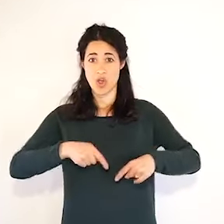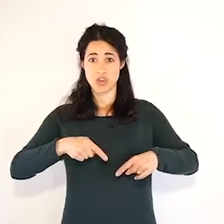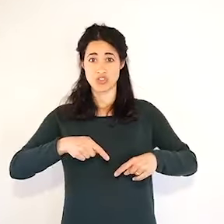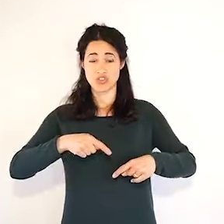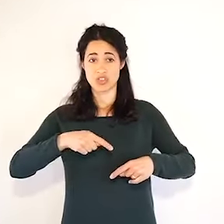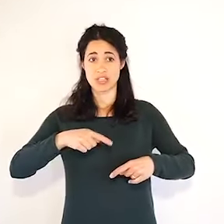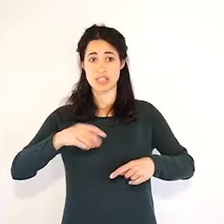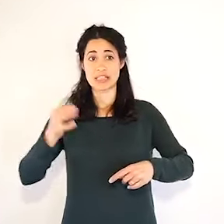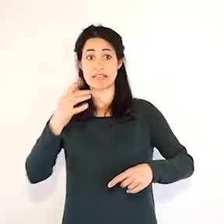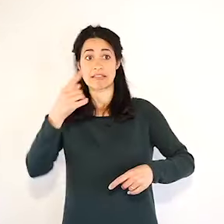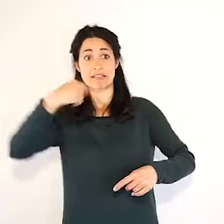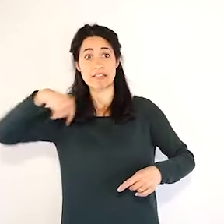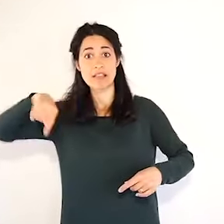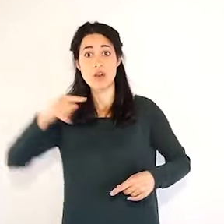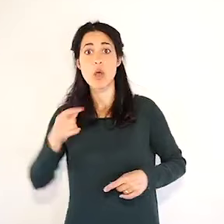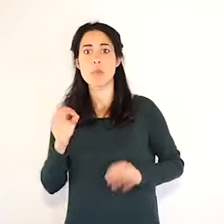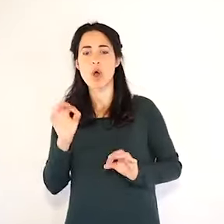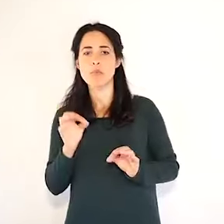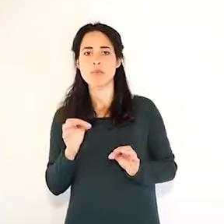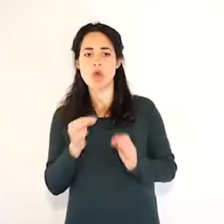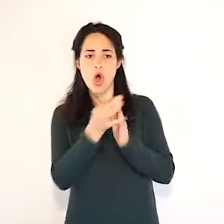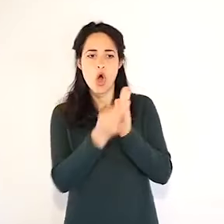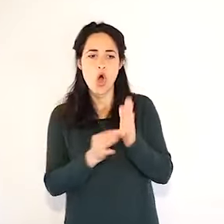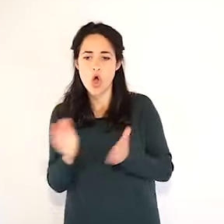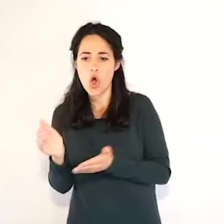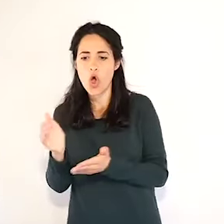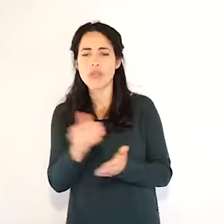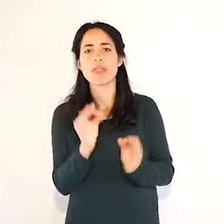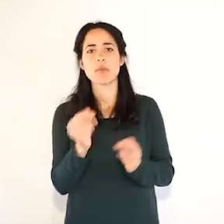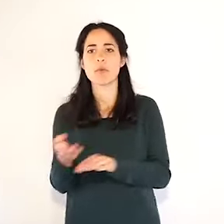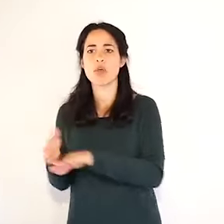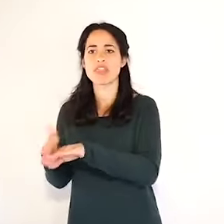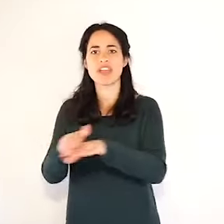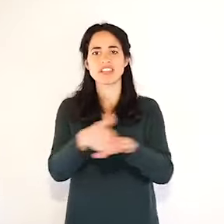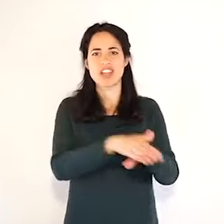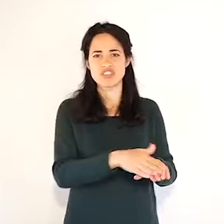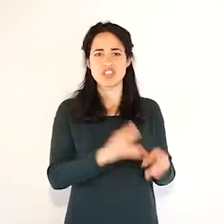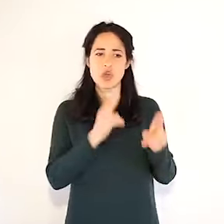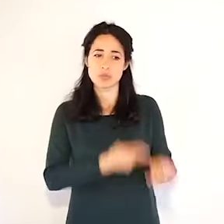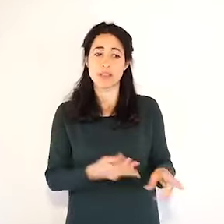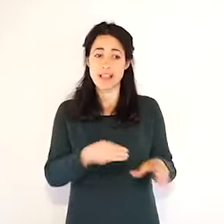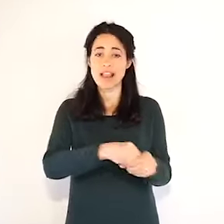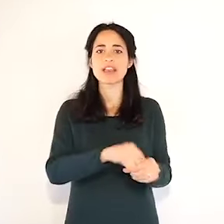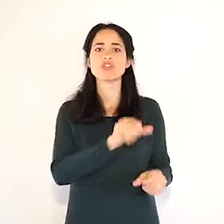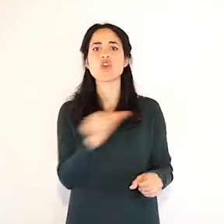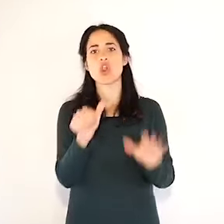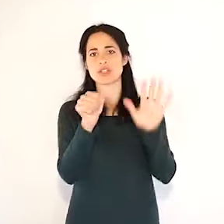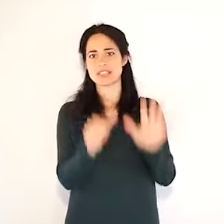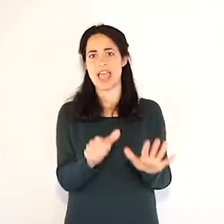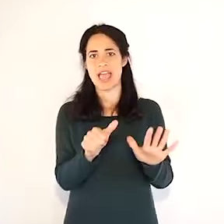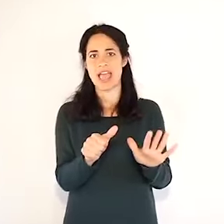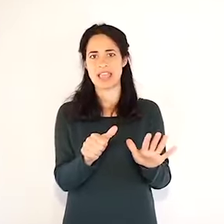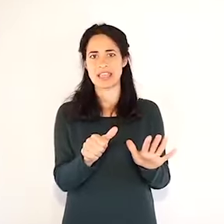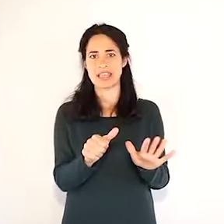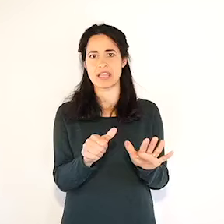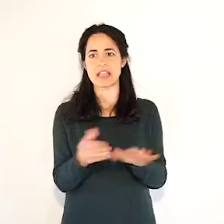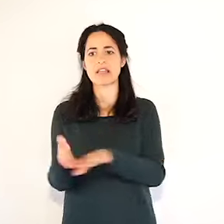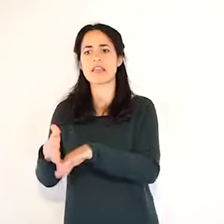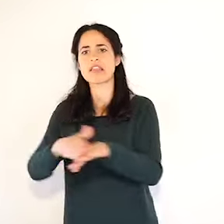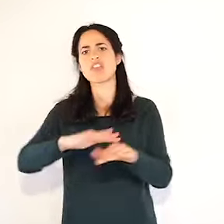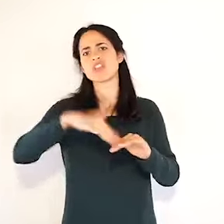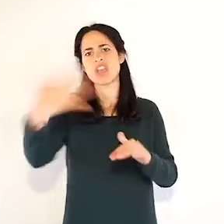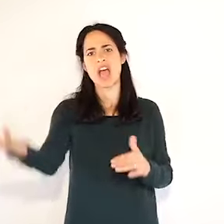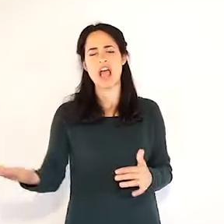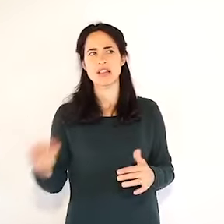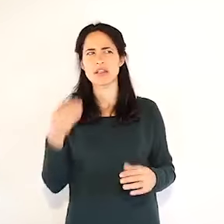ospedale, sono mi sembra 6, quindi molto pochi, gli altri ho l'impressione che anche questi siano fortemente in